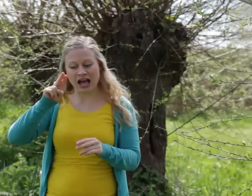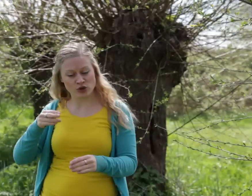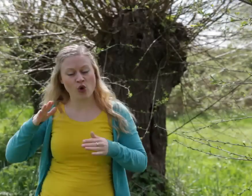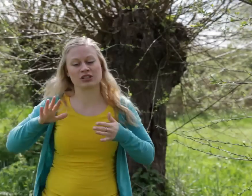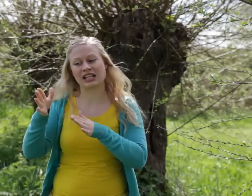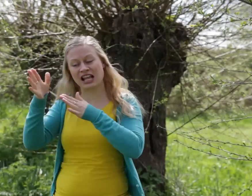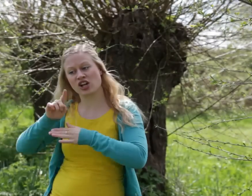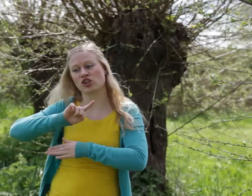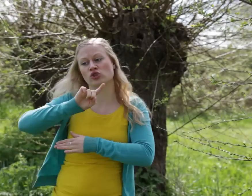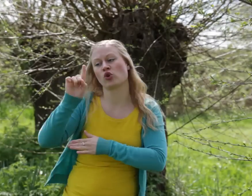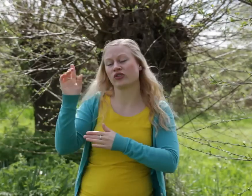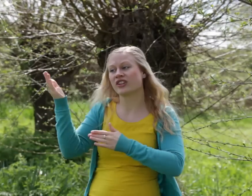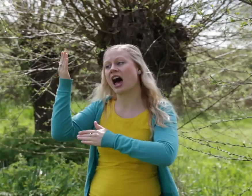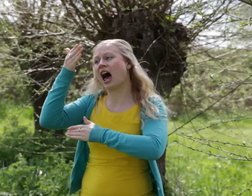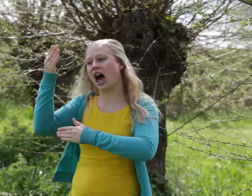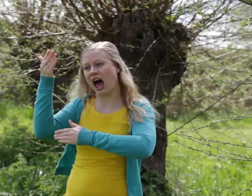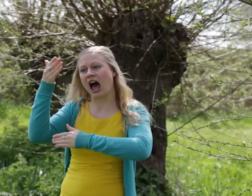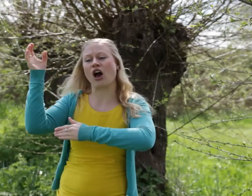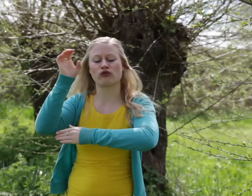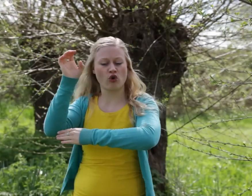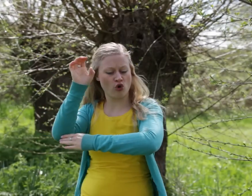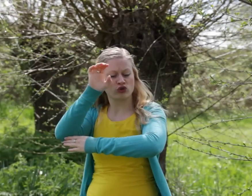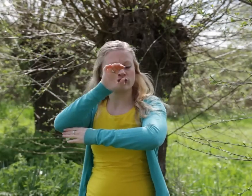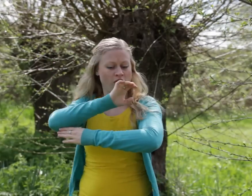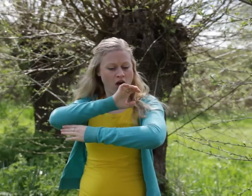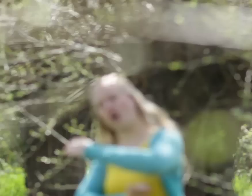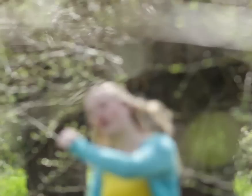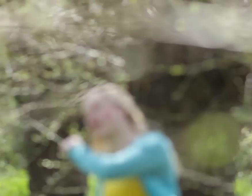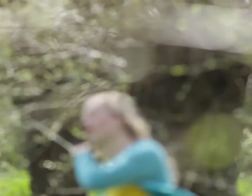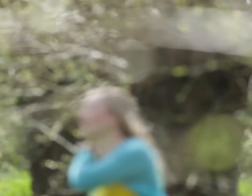mij nog zingen als de avond valt